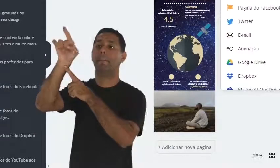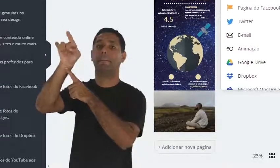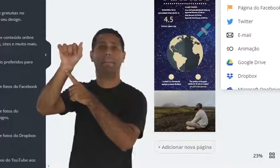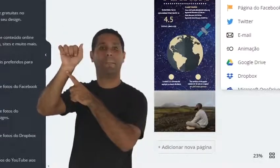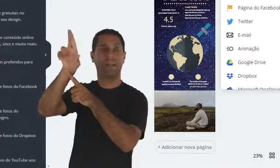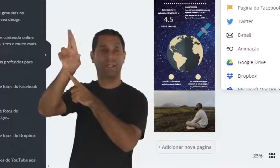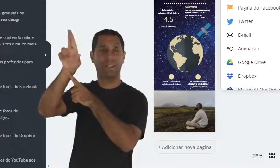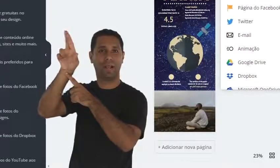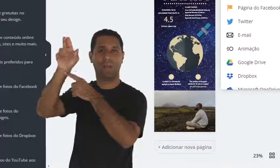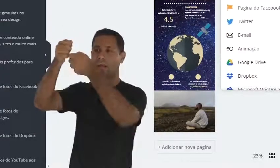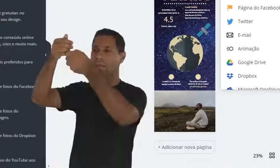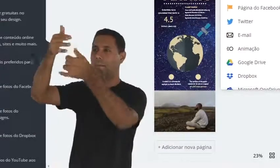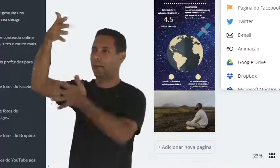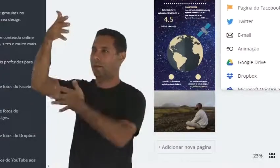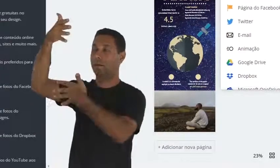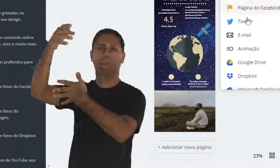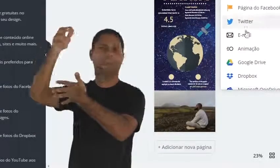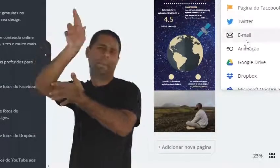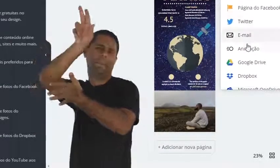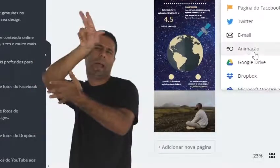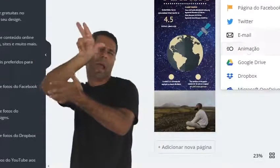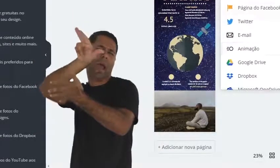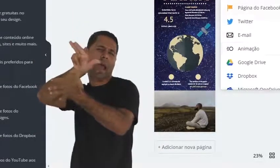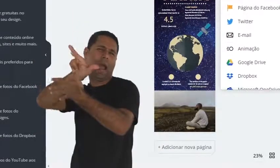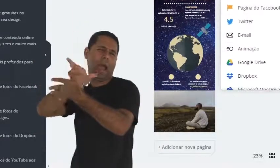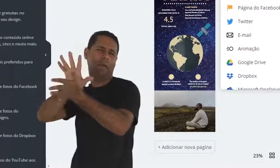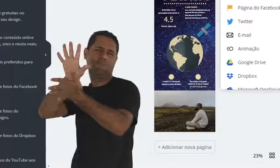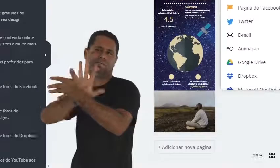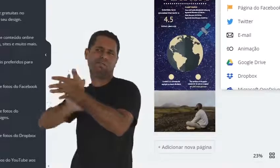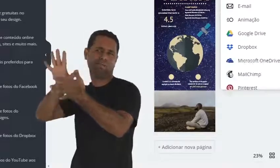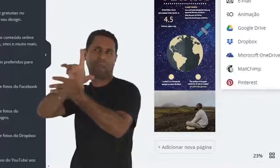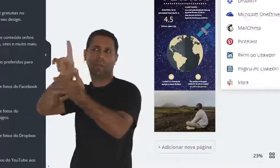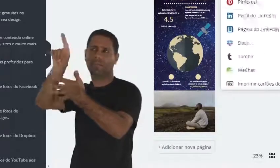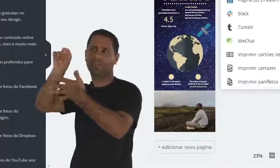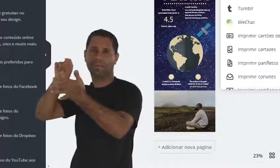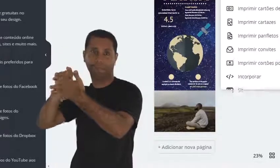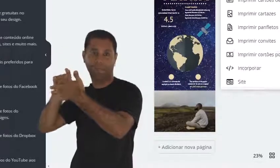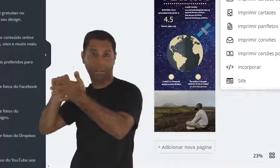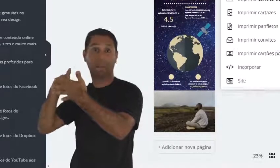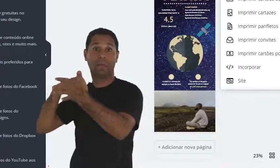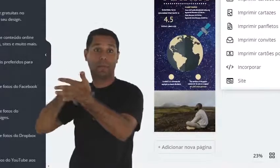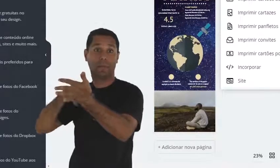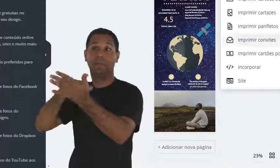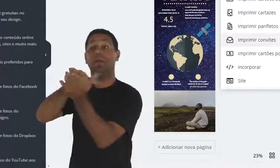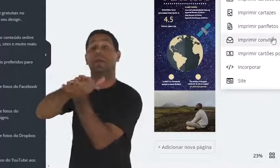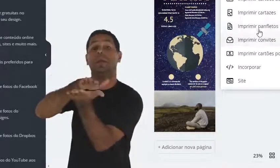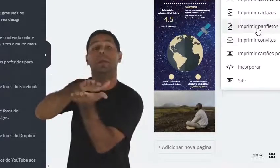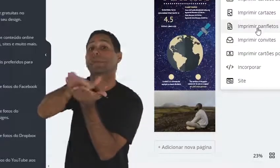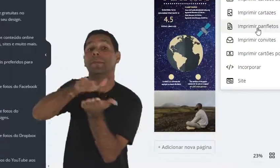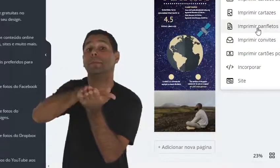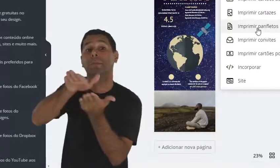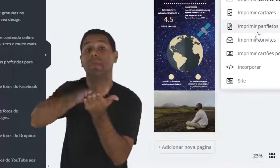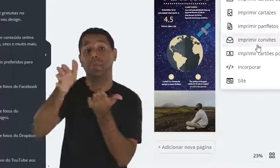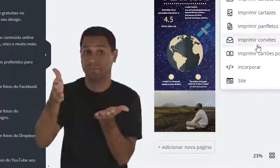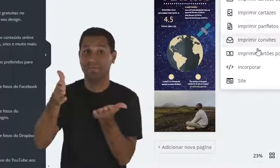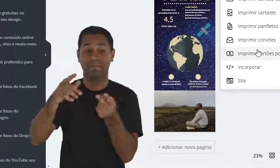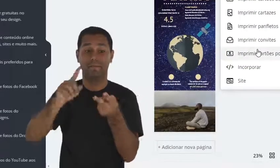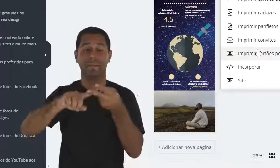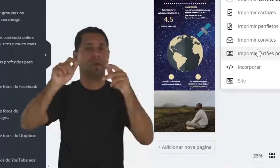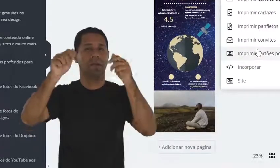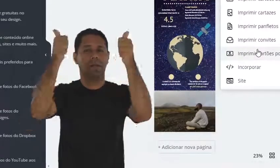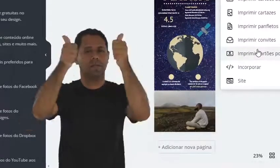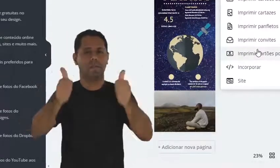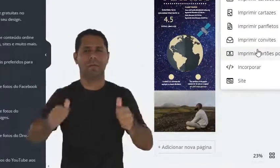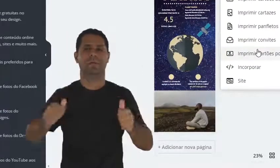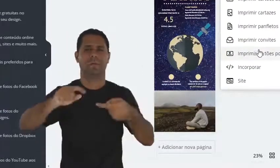em baixar. Clico nessa opção aqui. E existem várias formas de eu fazer isso. Então, eu já posso imprimir como